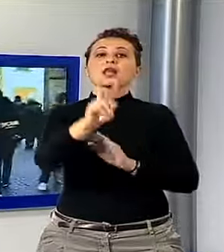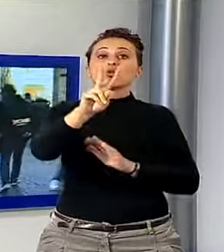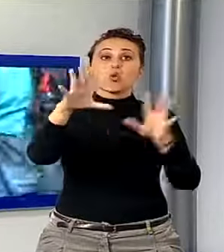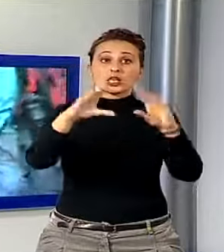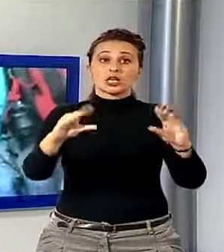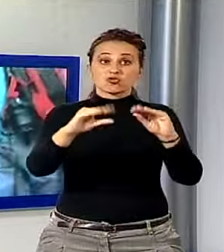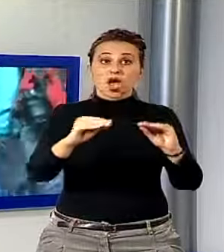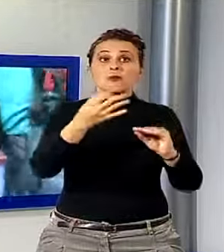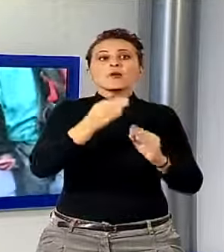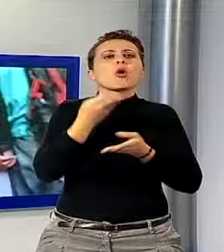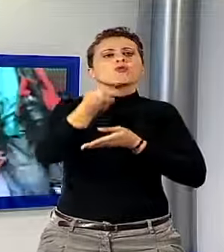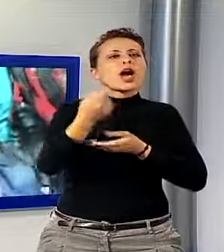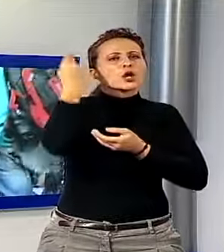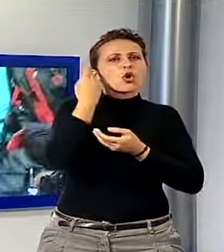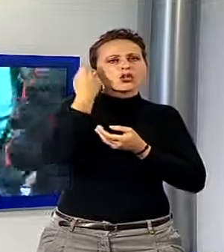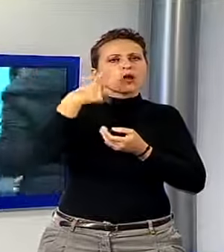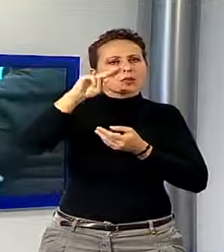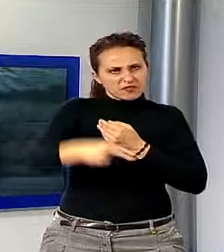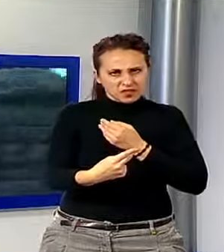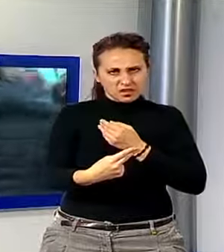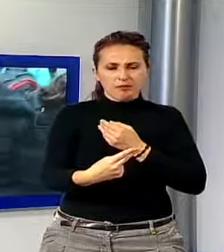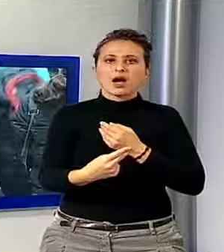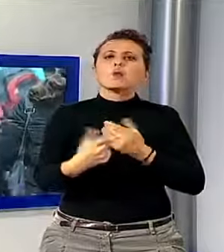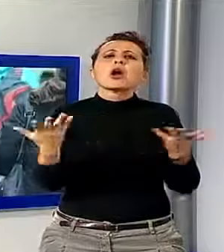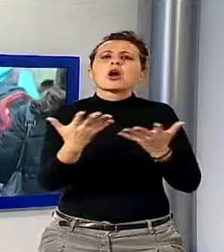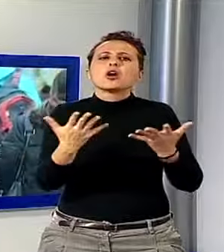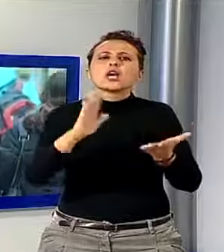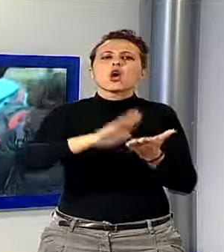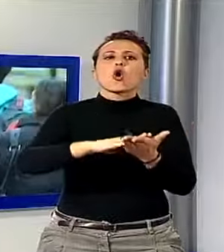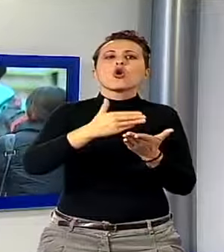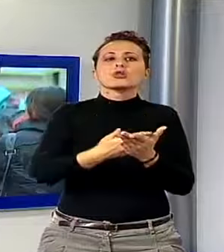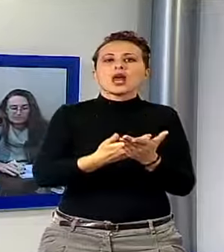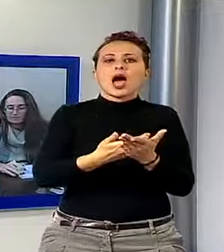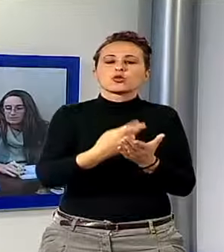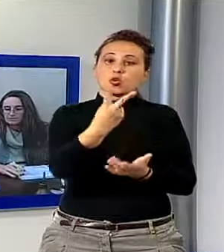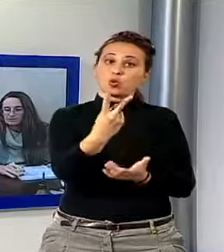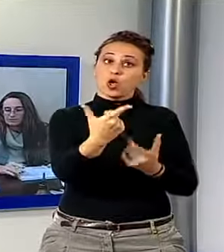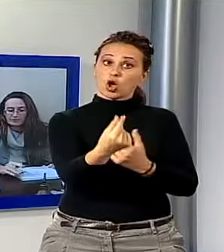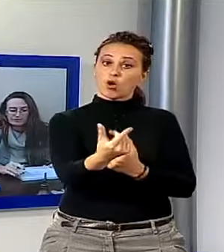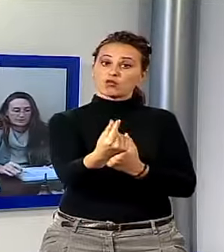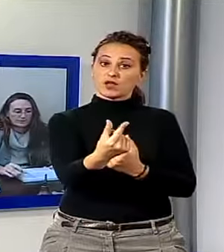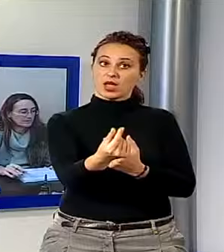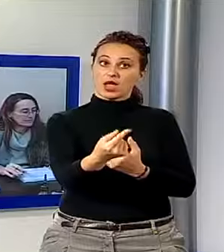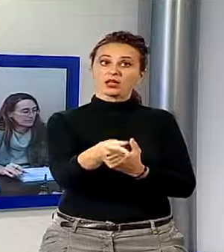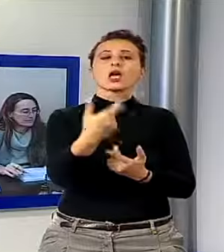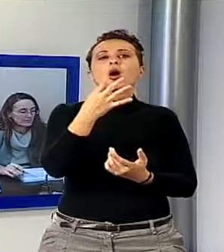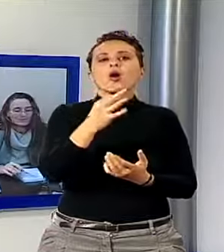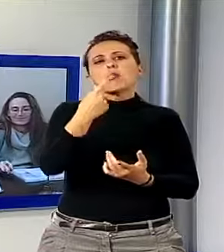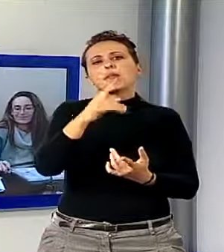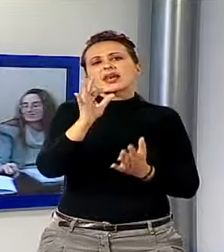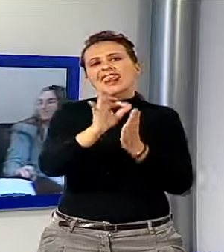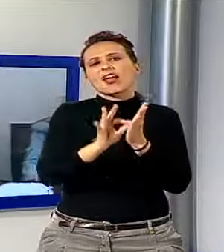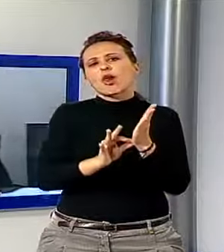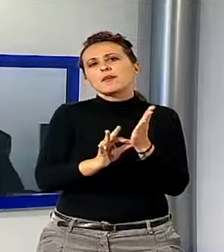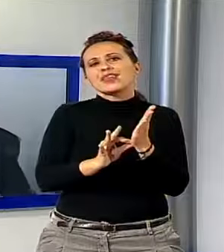notarile. Si tratta in pratica di veri e propri contratti stipulati tra i due conviventi allo scopo di regolamentare